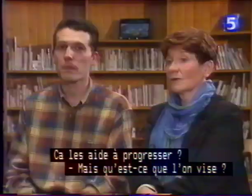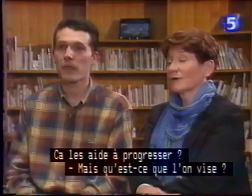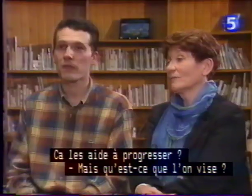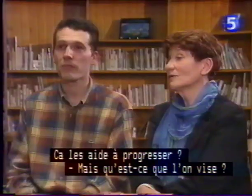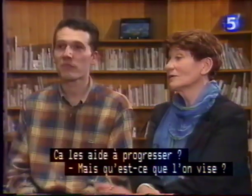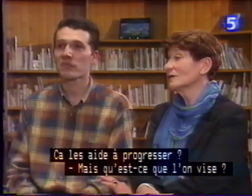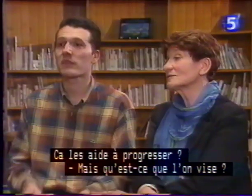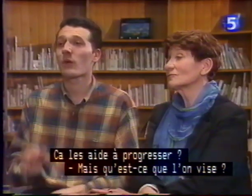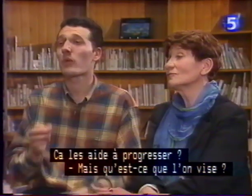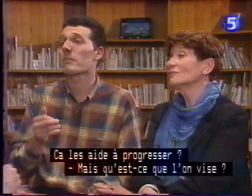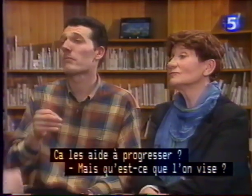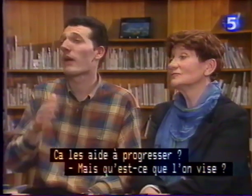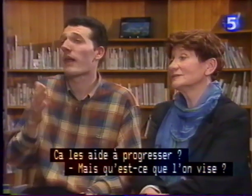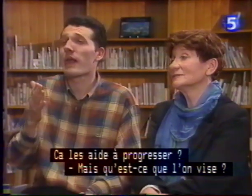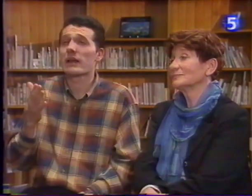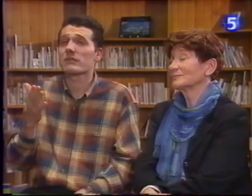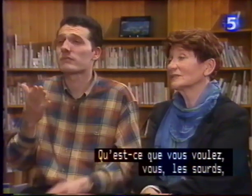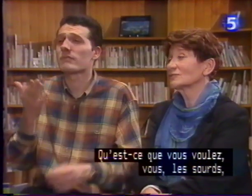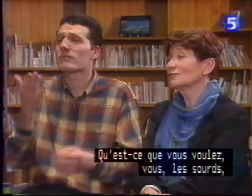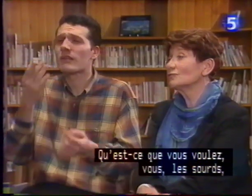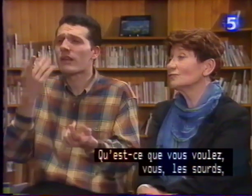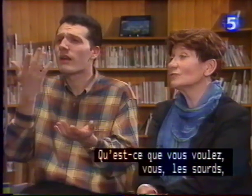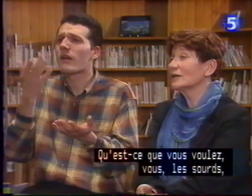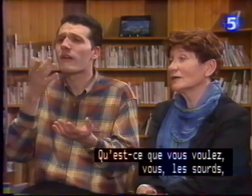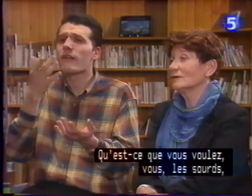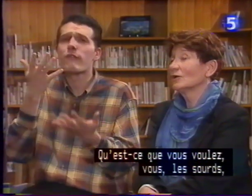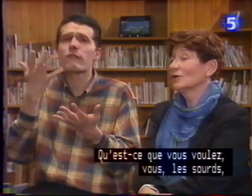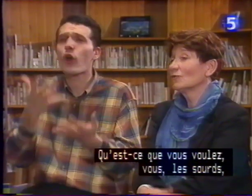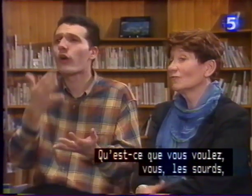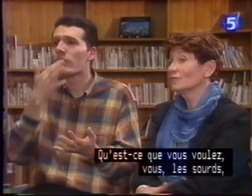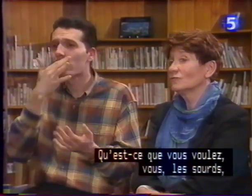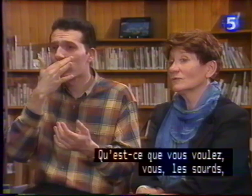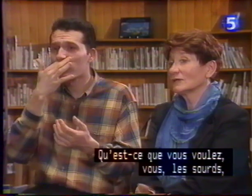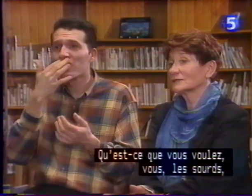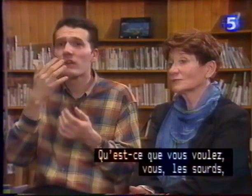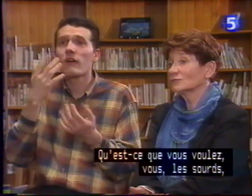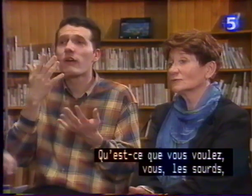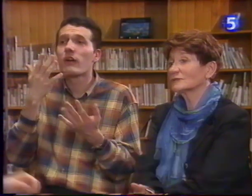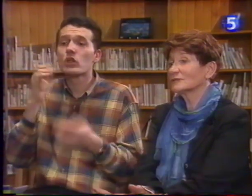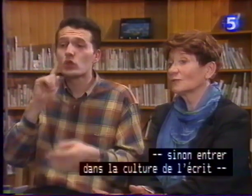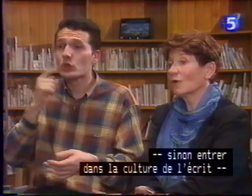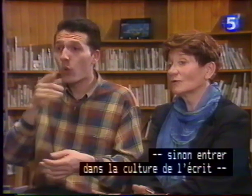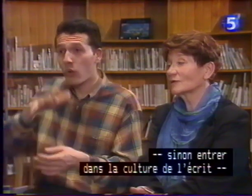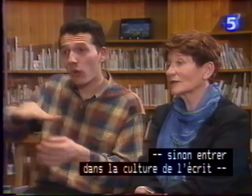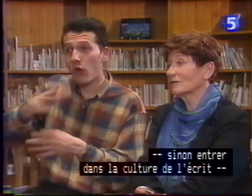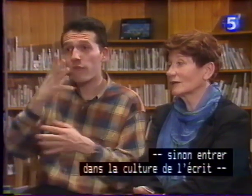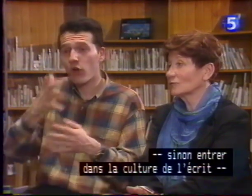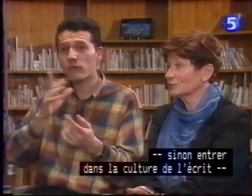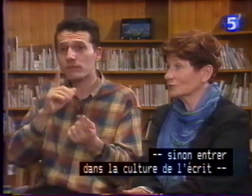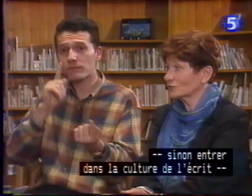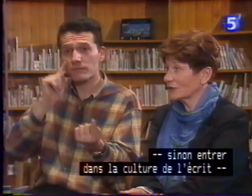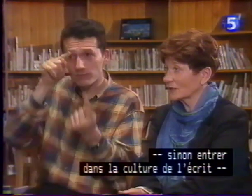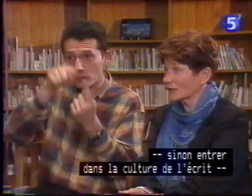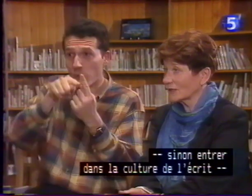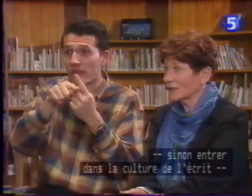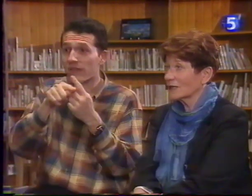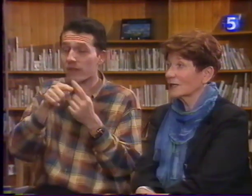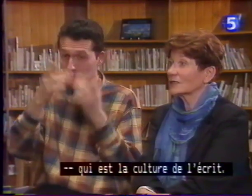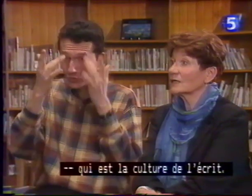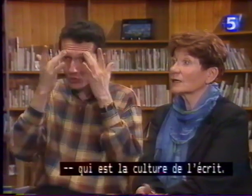mais qu'est-ce que l'on vise ? Qu'est-ce que vous voulez, vous, les sourds, sinon, entrer dans la culture de l'écrit qui est la culture